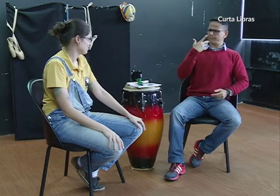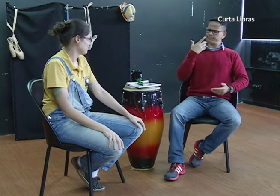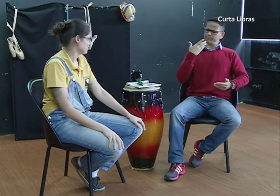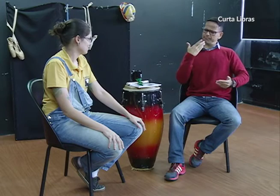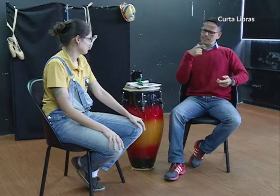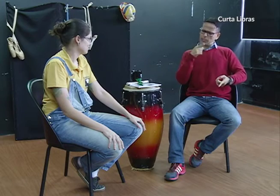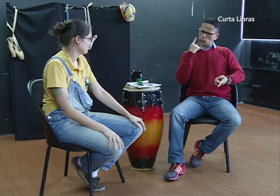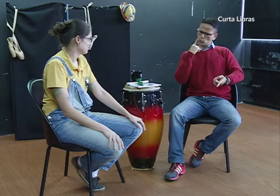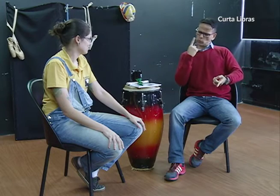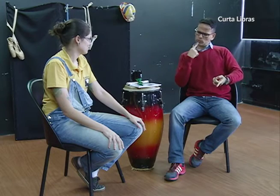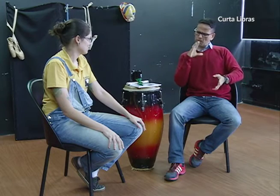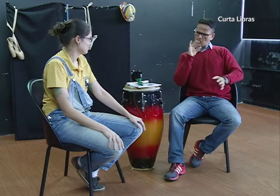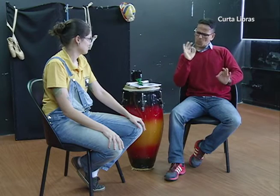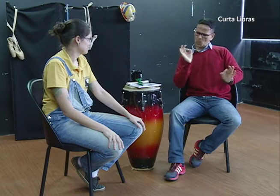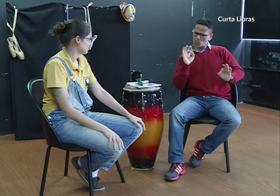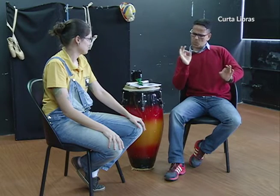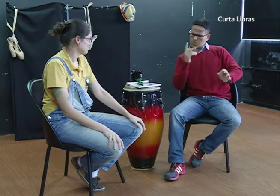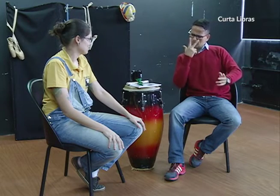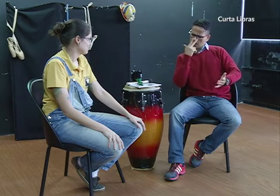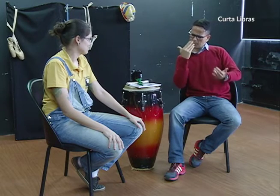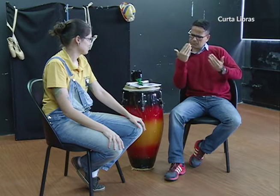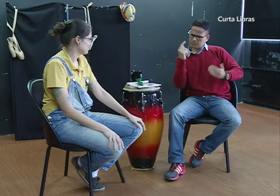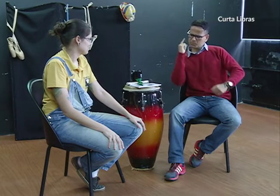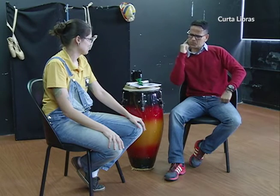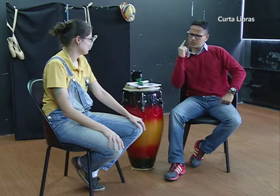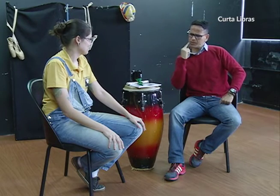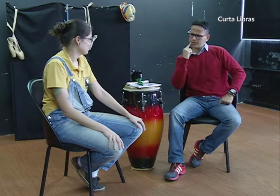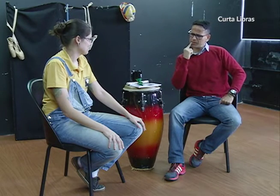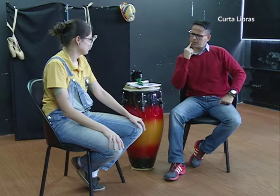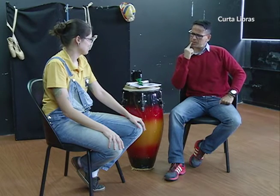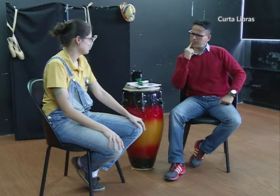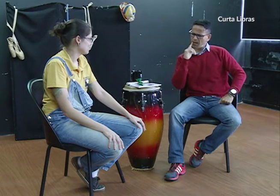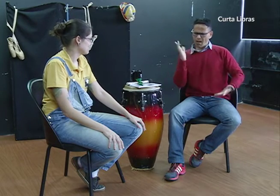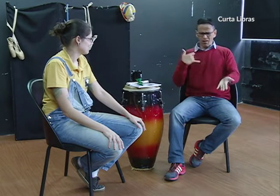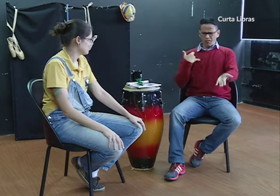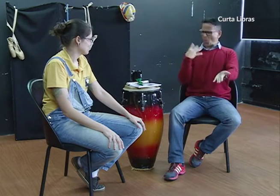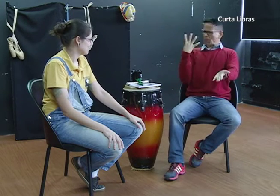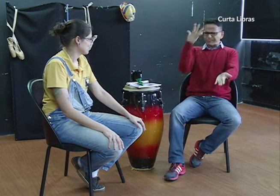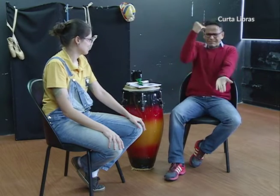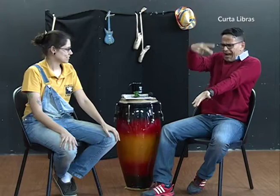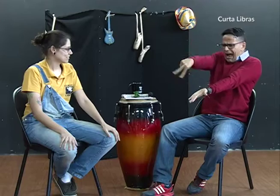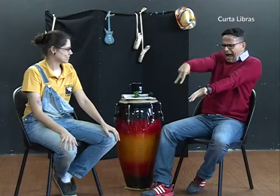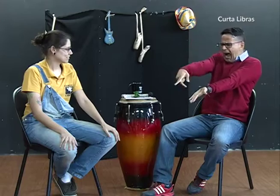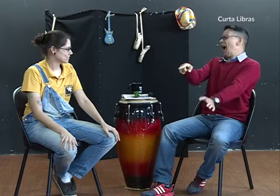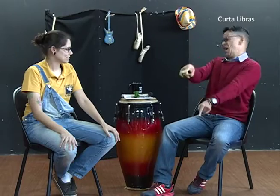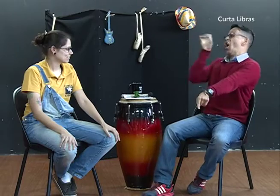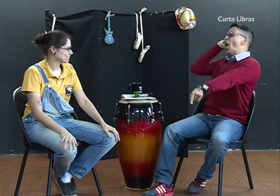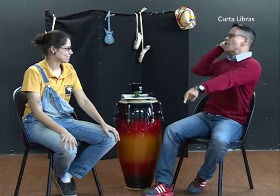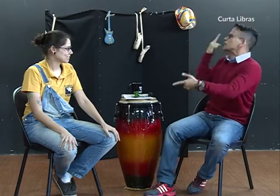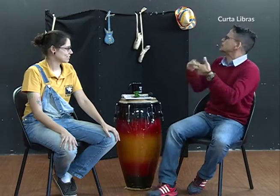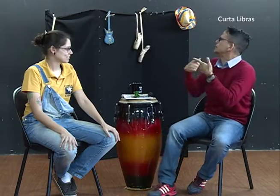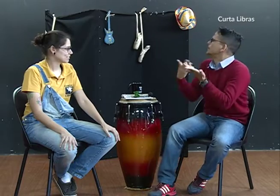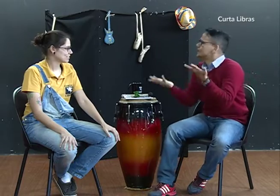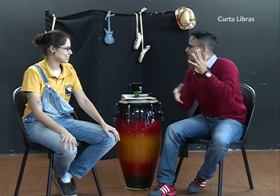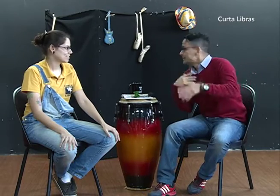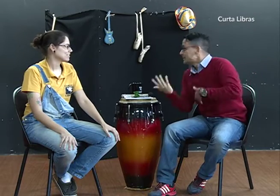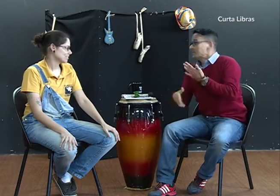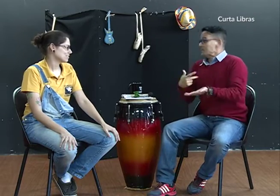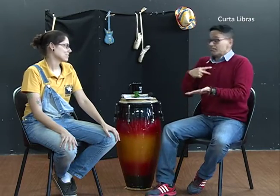A minha mãe estava desconfiada da minha surdez, pensou, deve ser surdo, não fala oralmente, mas com